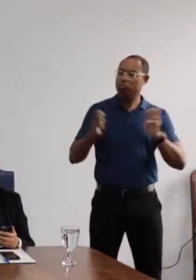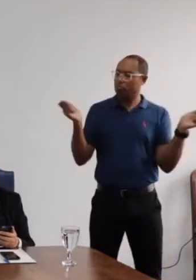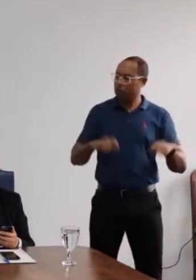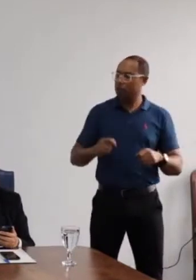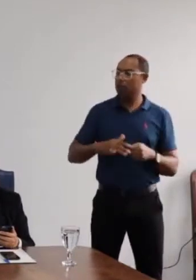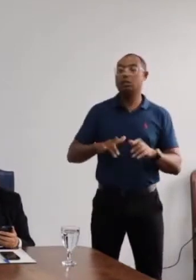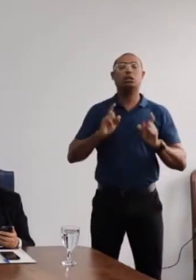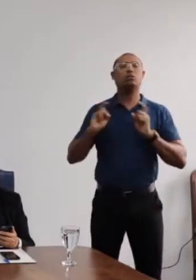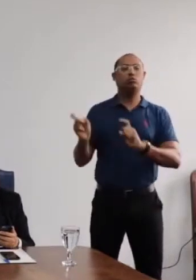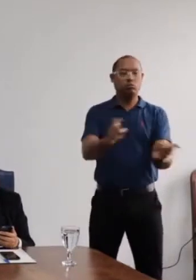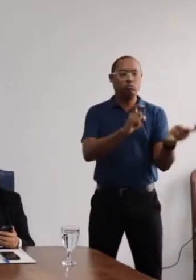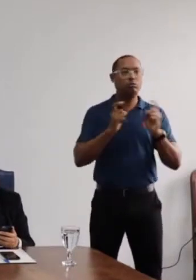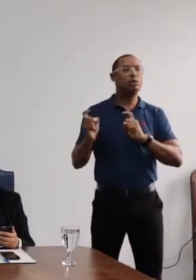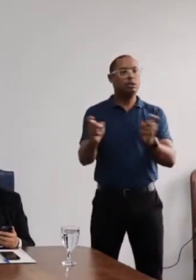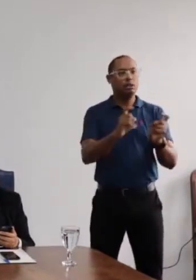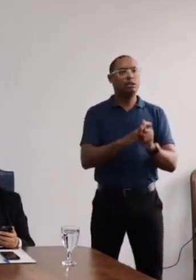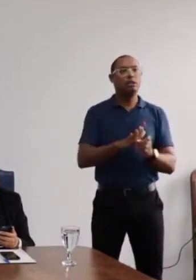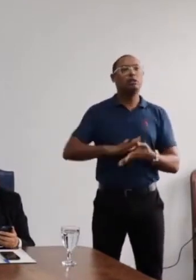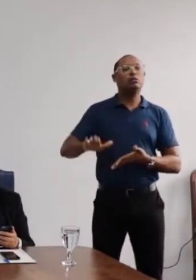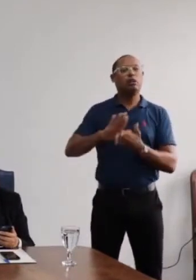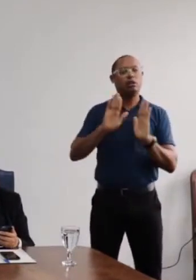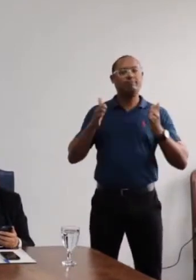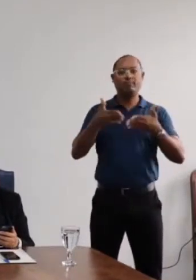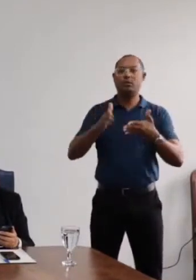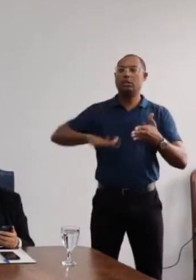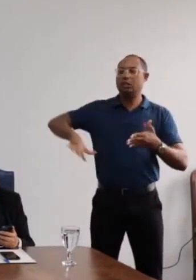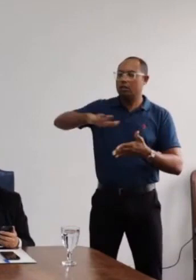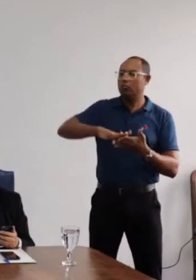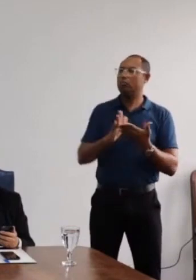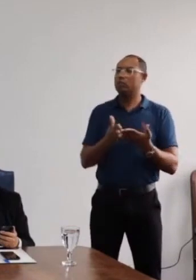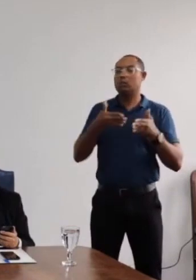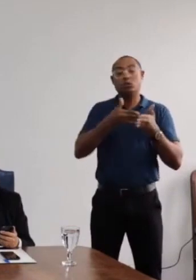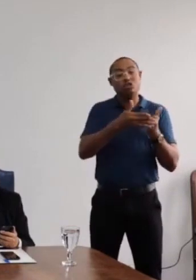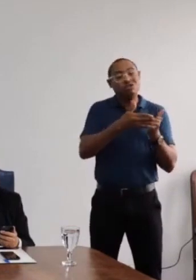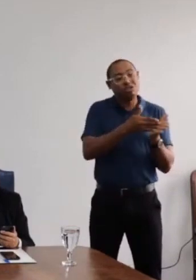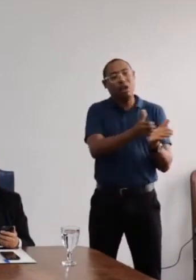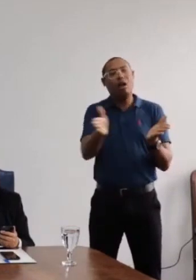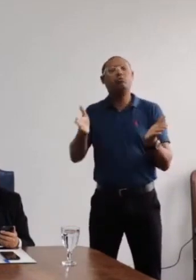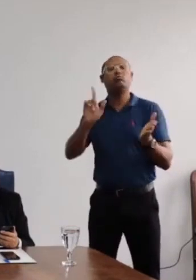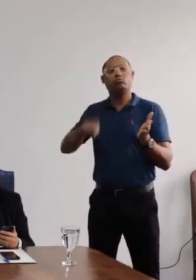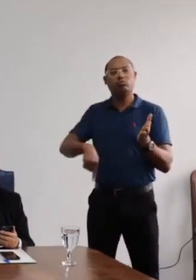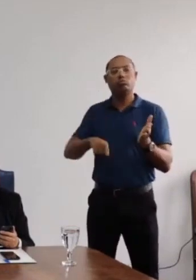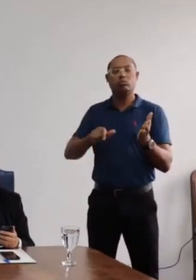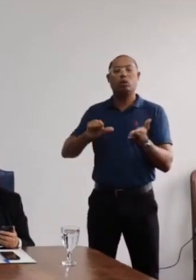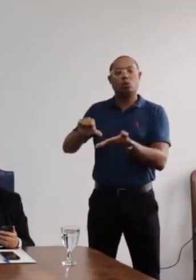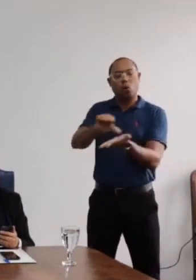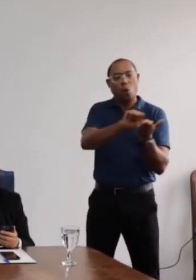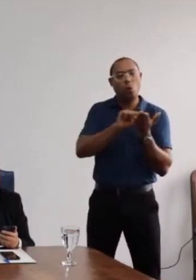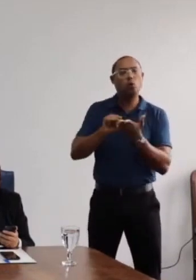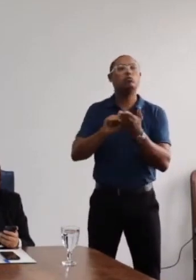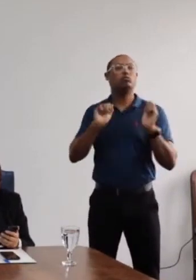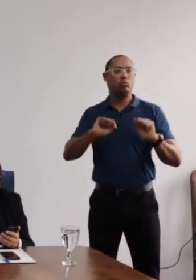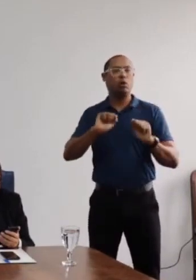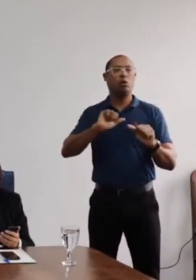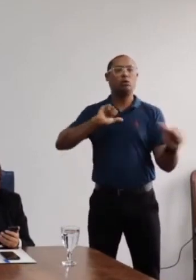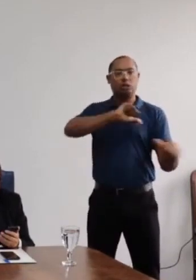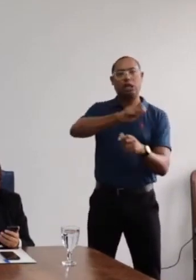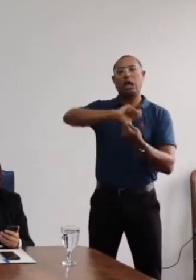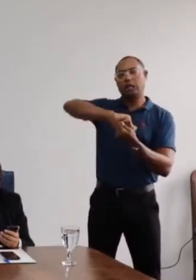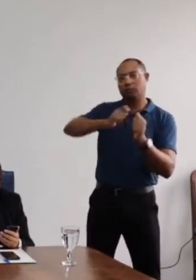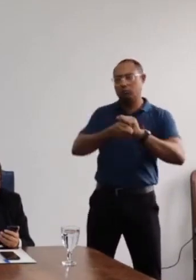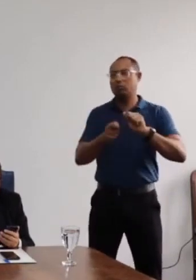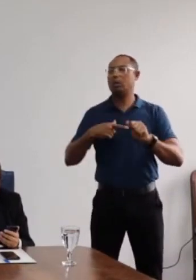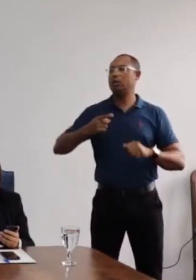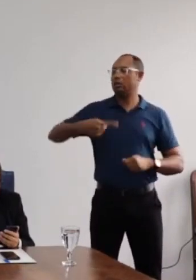inclusive discutir com as direções do centro na perspectiva de uma descentralização orçamentária. Nós tivemos,